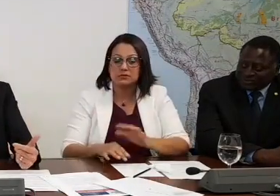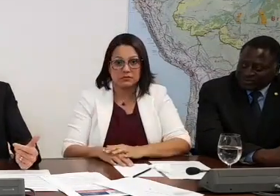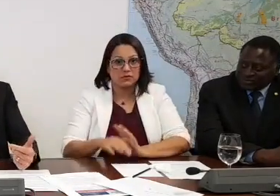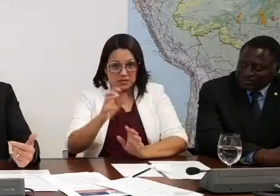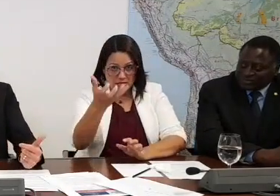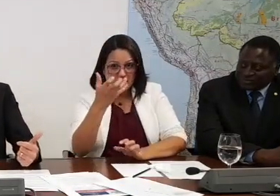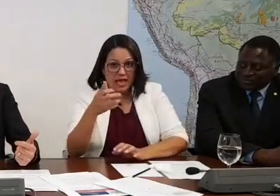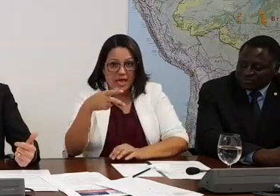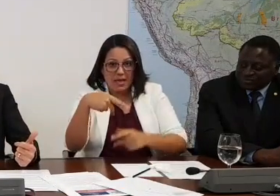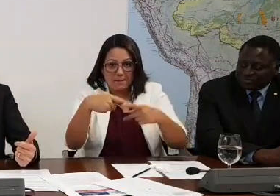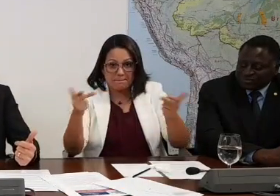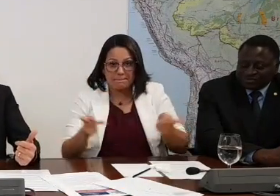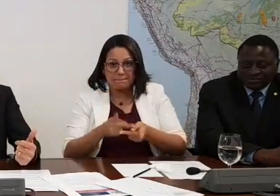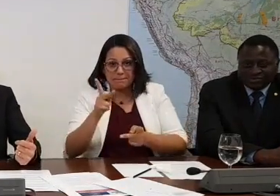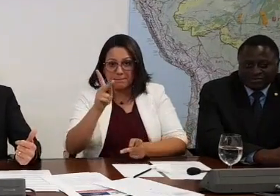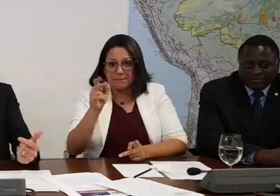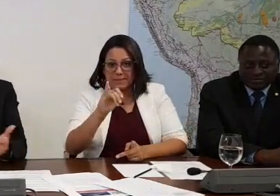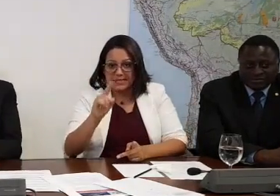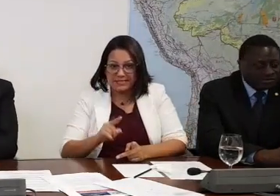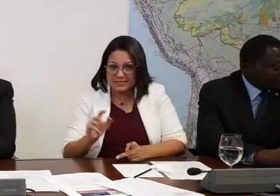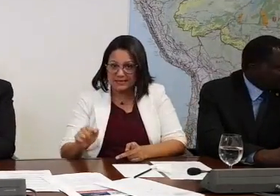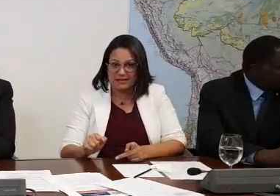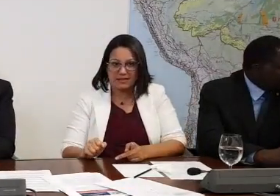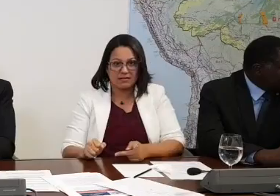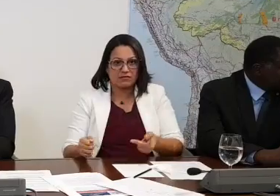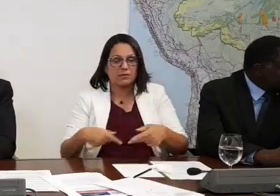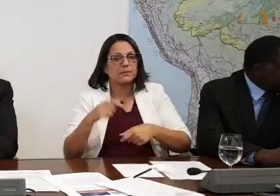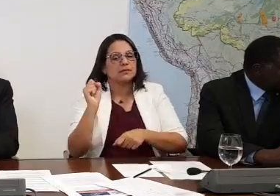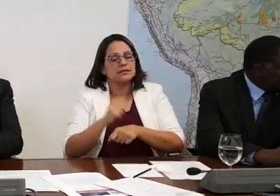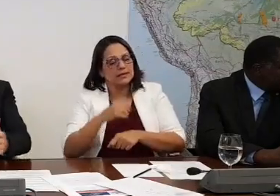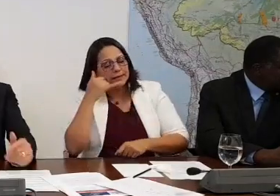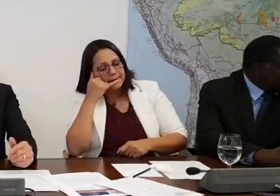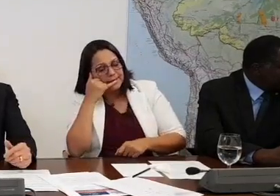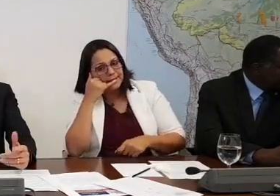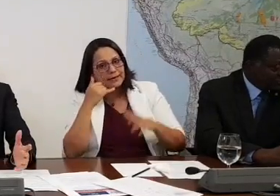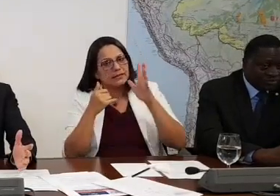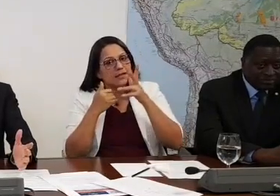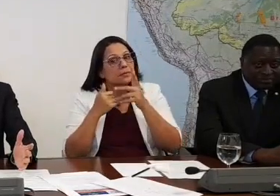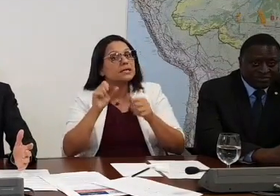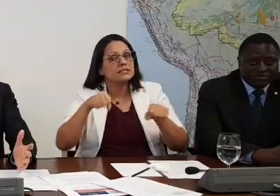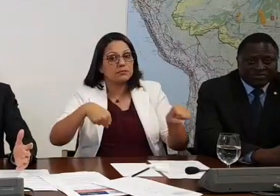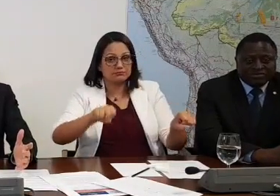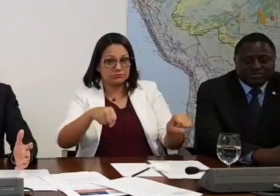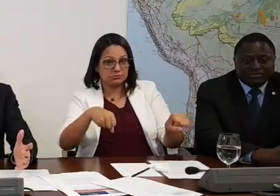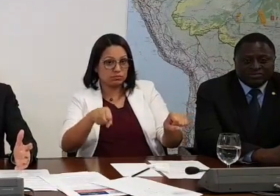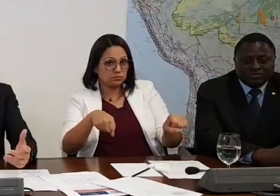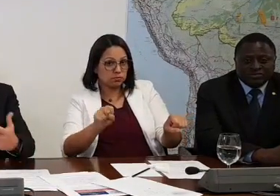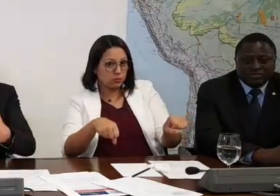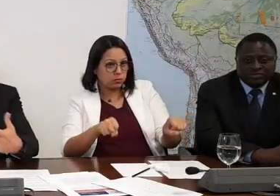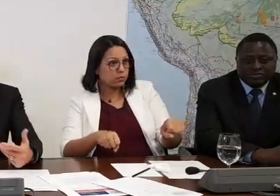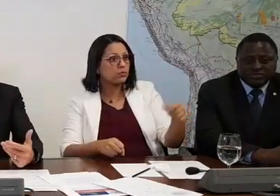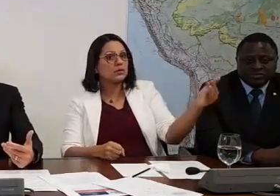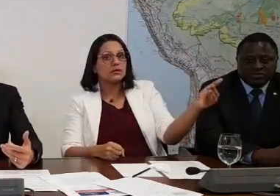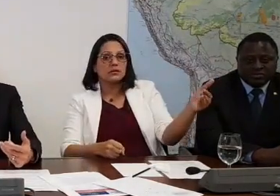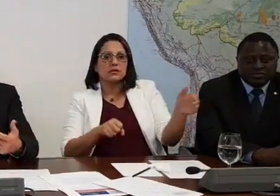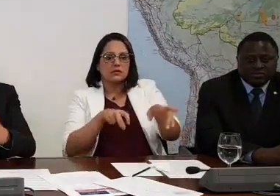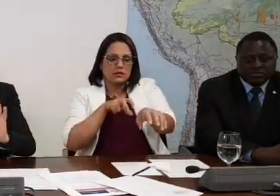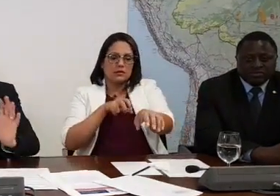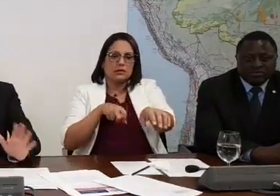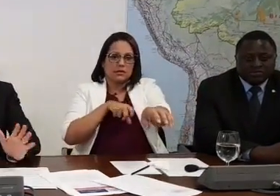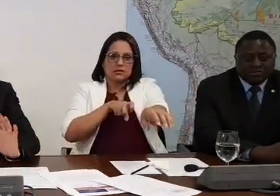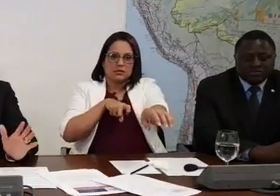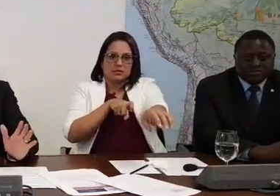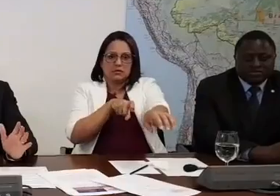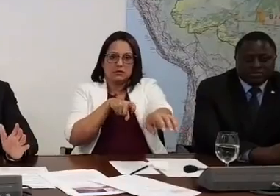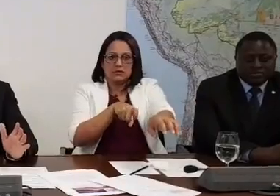pedir uma pizza e chega fria. Não pode andar no... a pessoa vai ser parada. Você pede o medicamento, quando chegasse na tua casa, eu